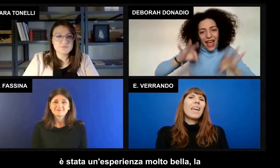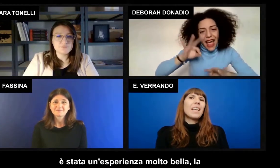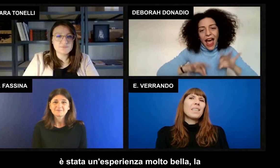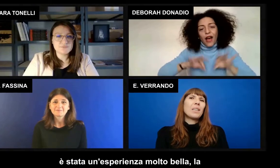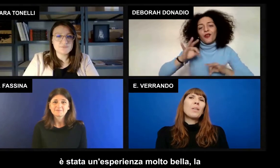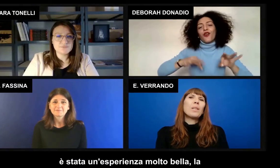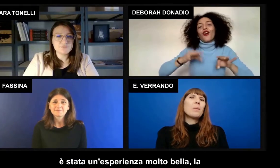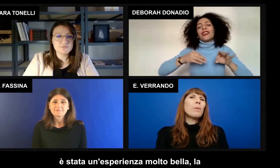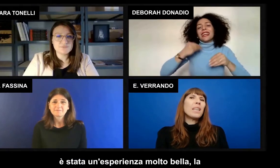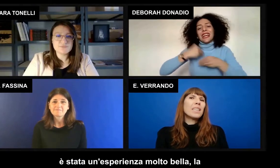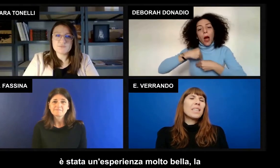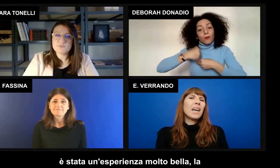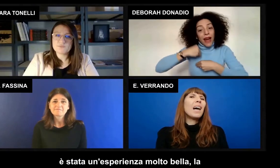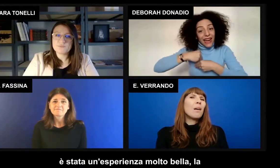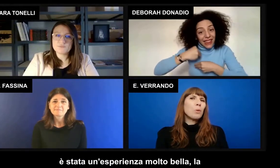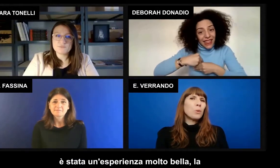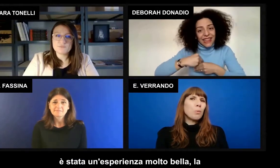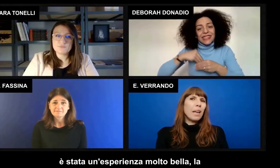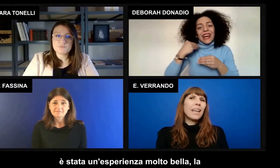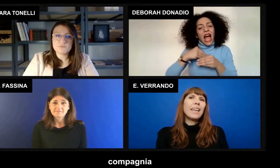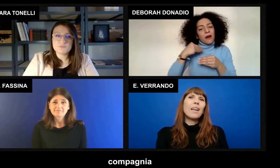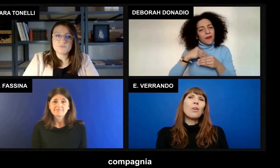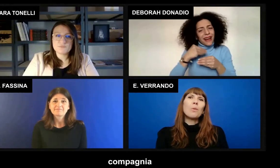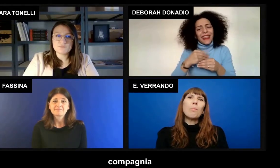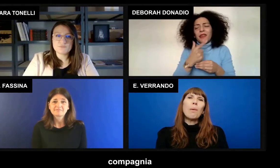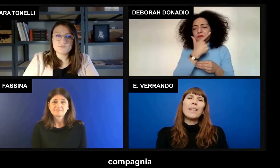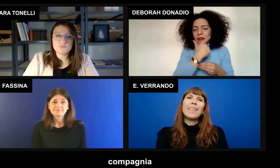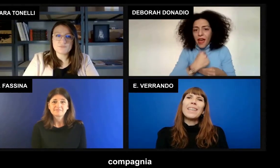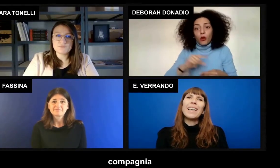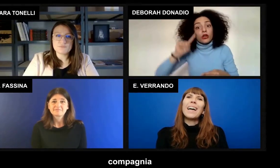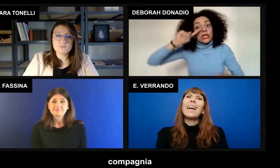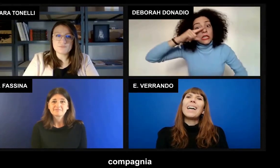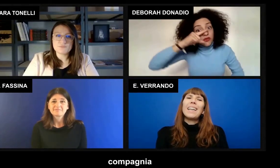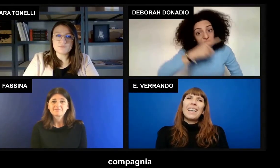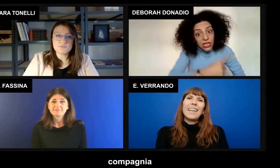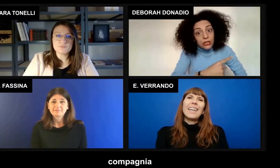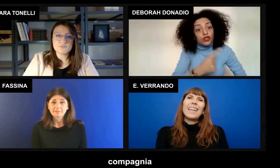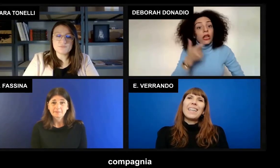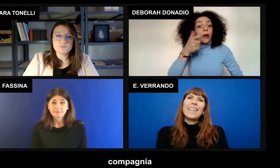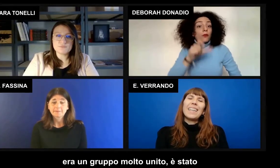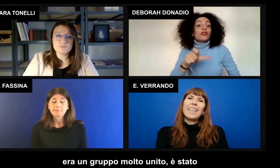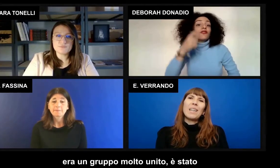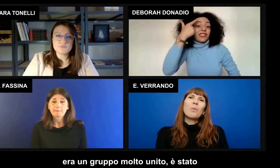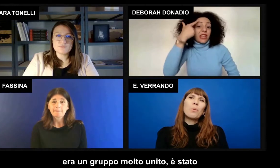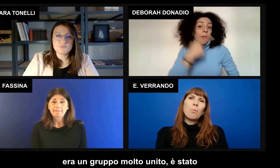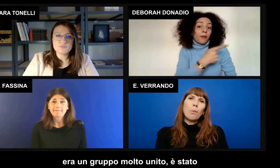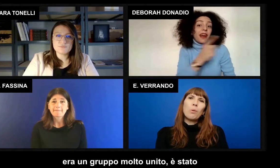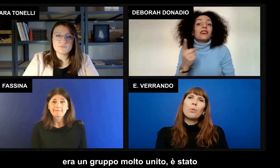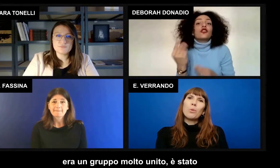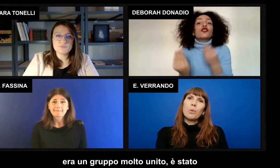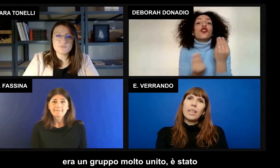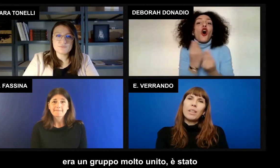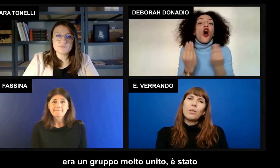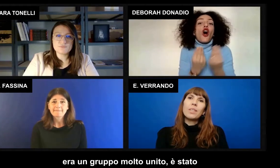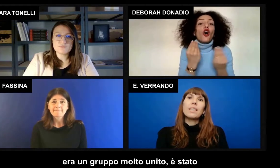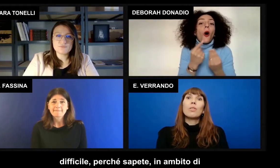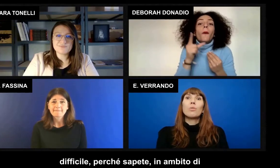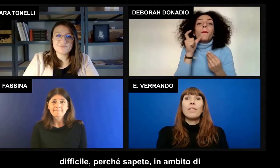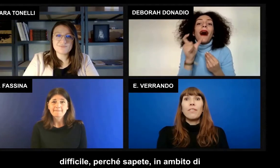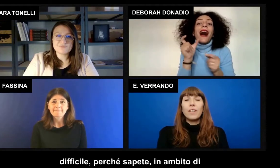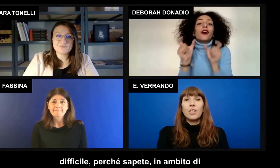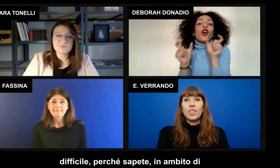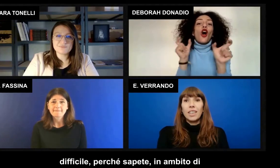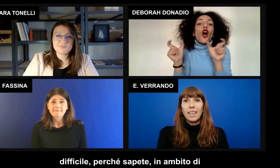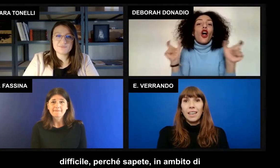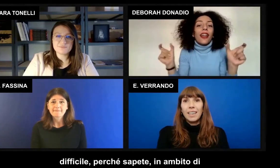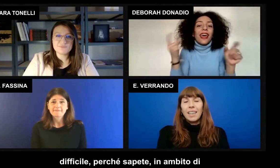È stata un'esperienza molto bella, la compagnia era un gruppo molto unito, è stato